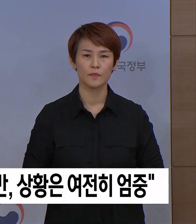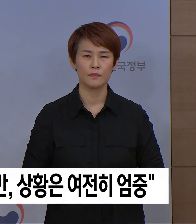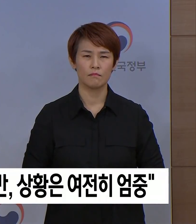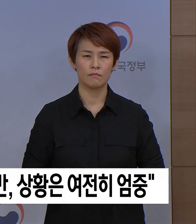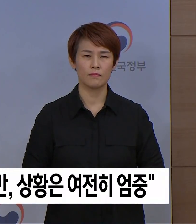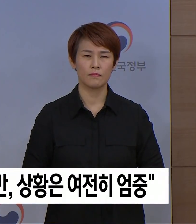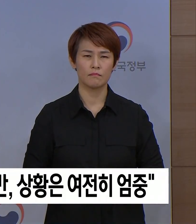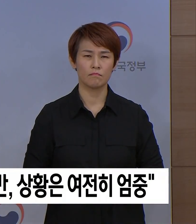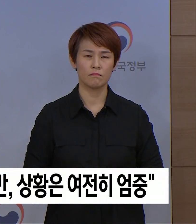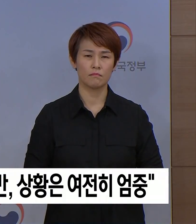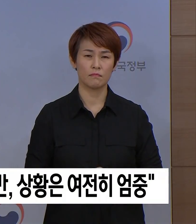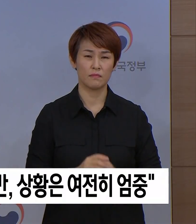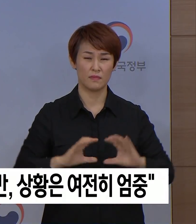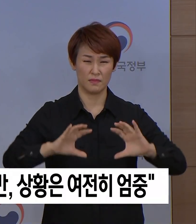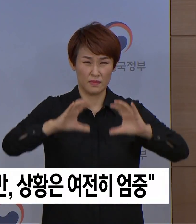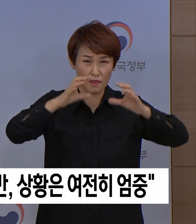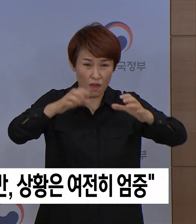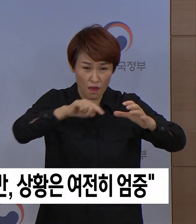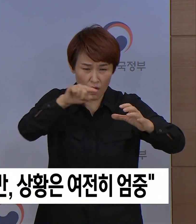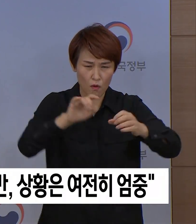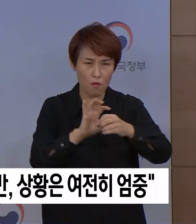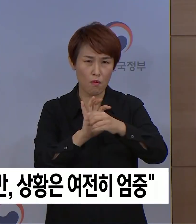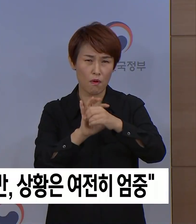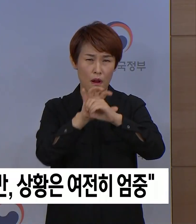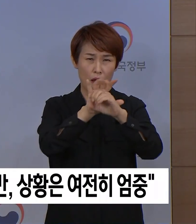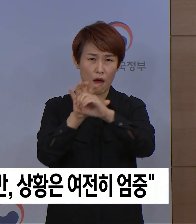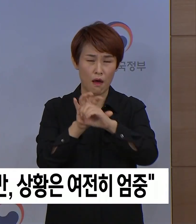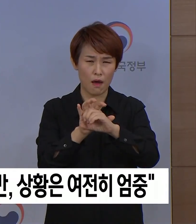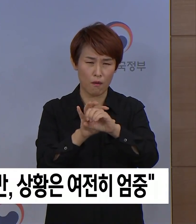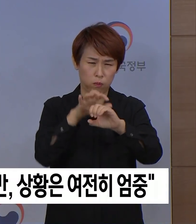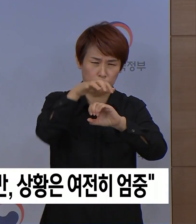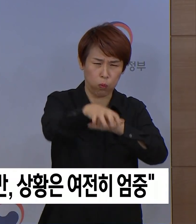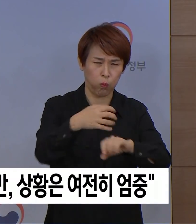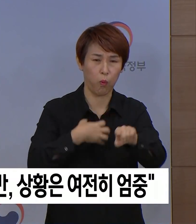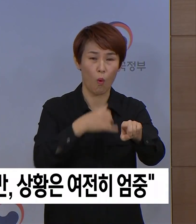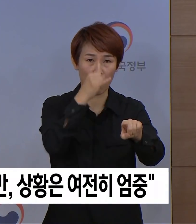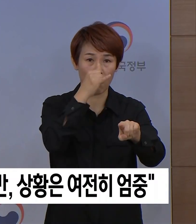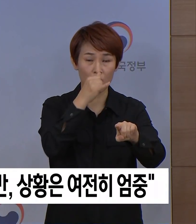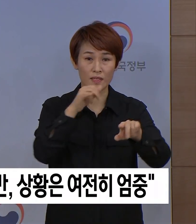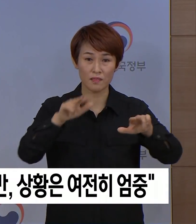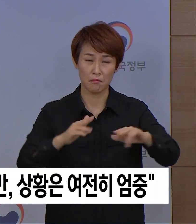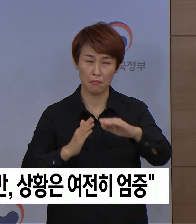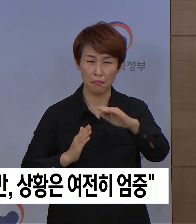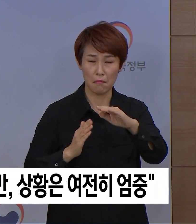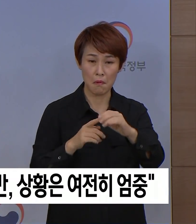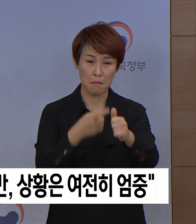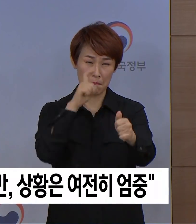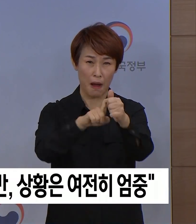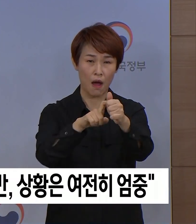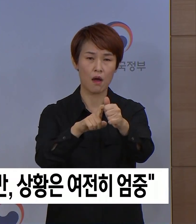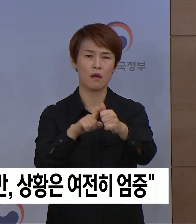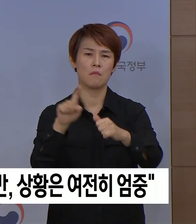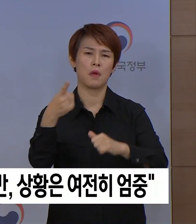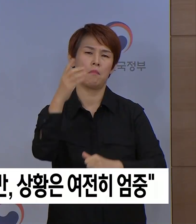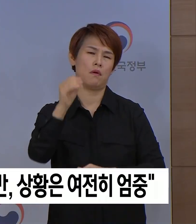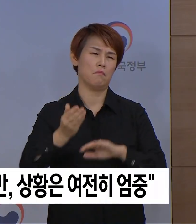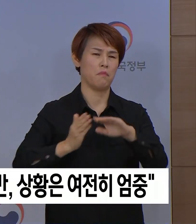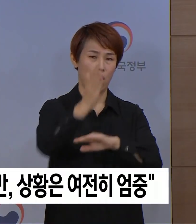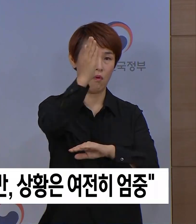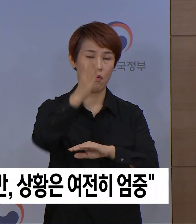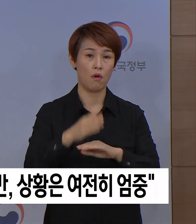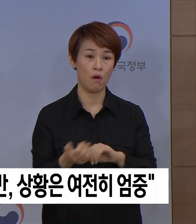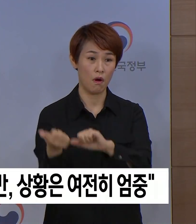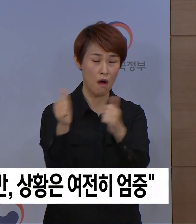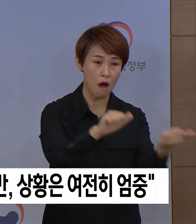세계적인 상황도 점차 더 위험해지고 있습니다. 100만 명이 넘는 확진 환자가 발생했으며 사망자도